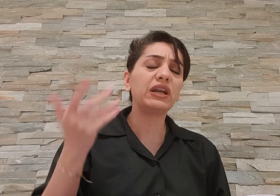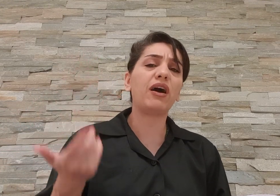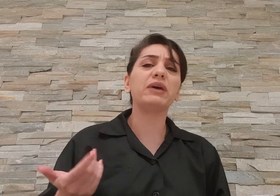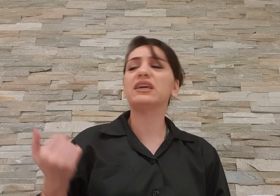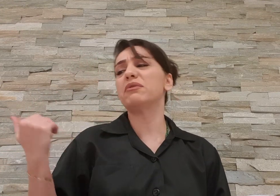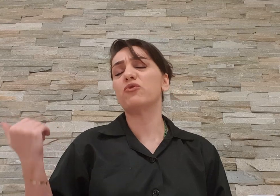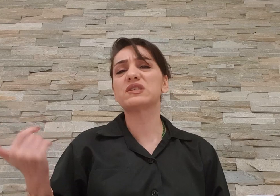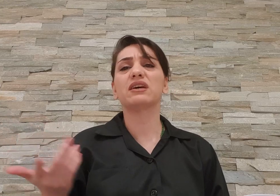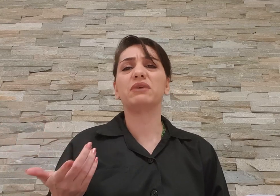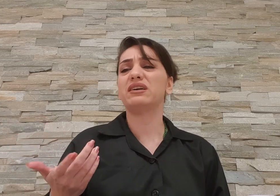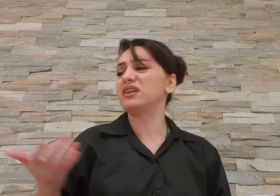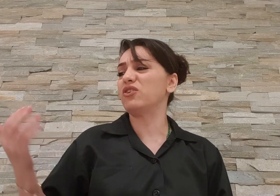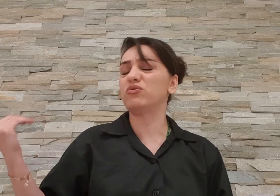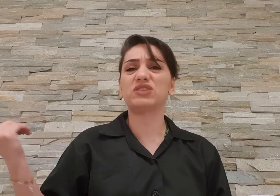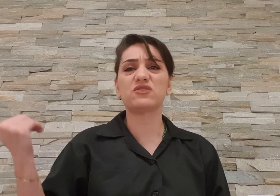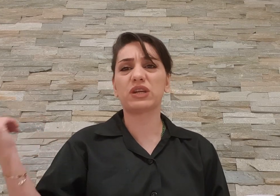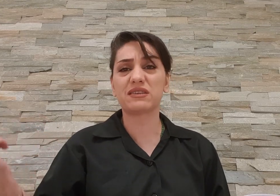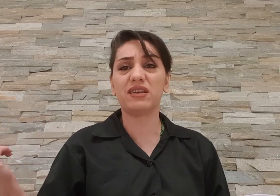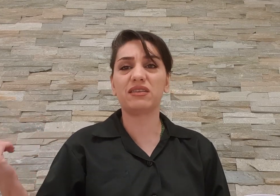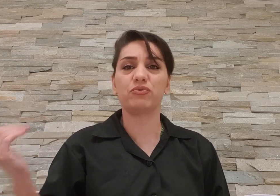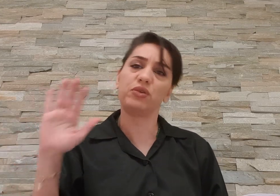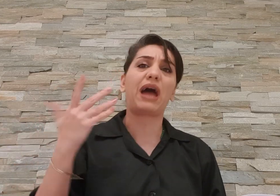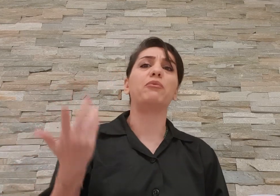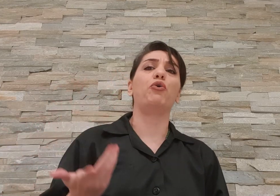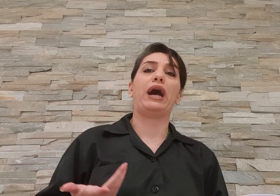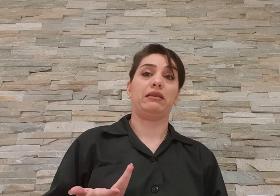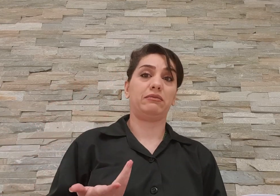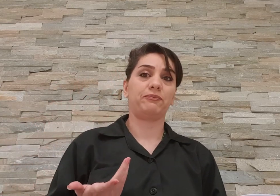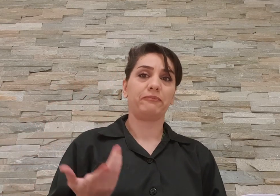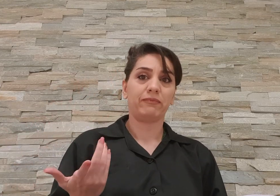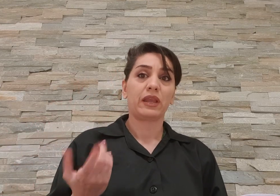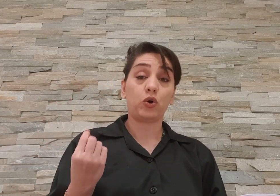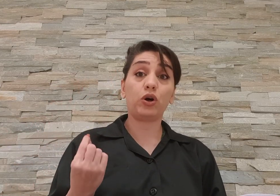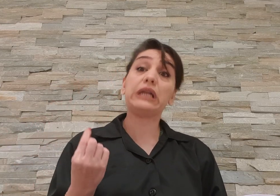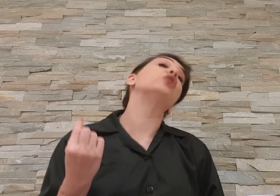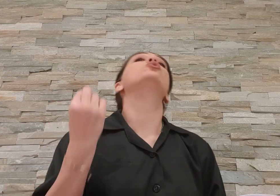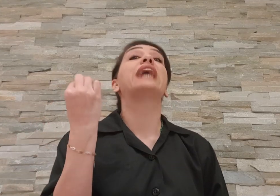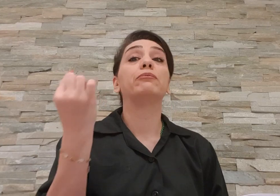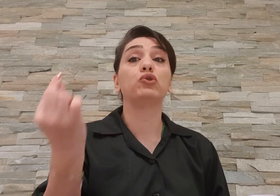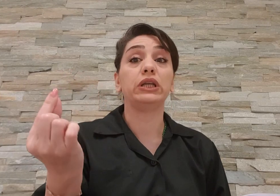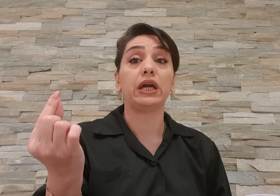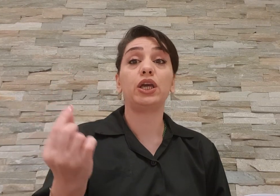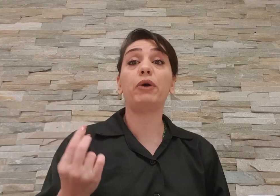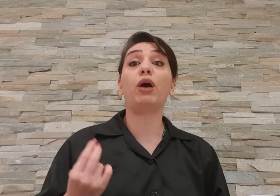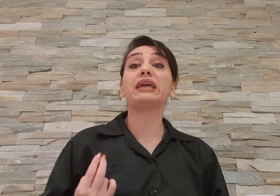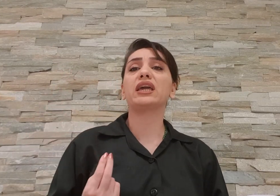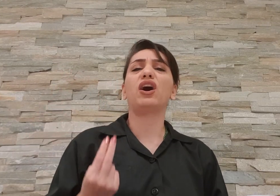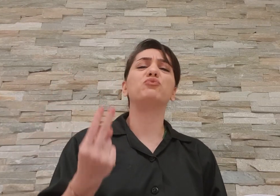نامهی که به موسیب این یا رو جیسون رسایی داده بودین برا ما اومد خب اینا رو کم کنیه یا میخواه مگن که های